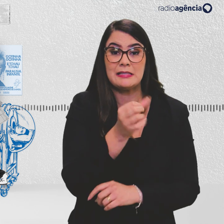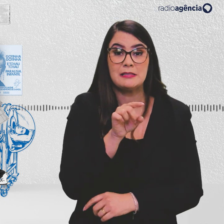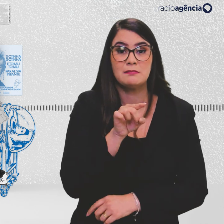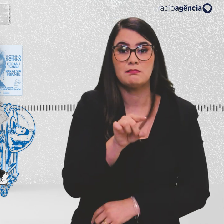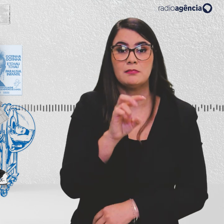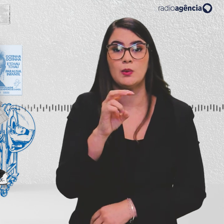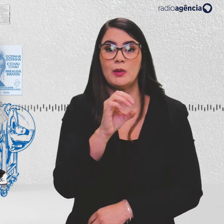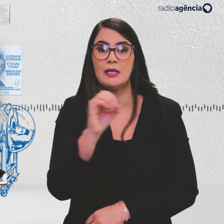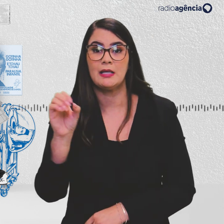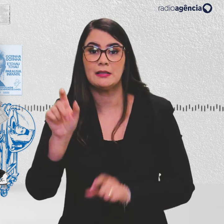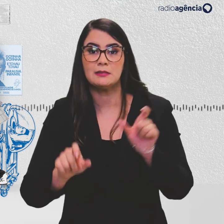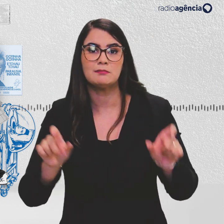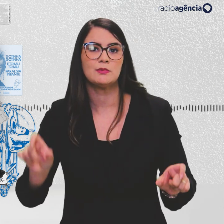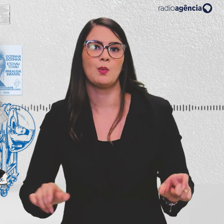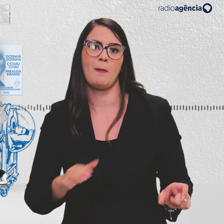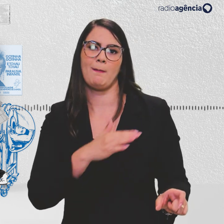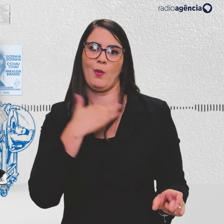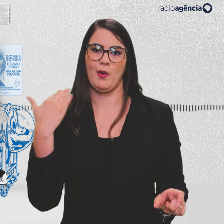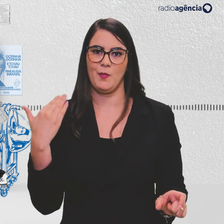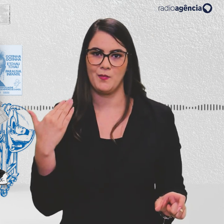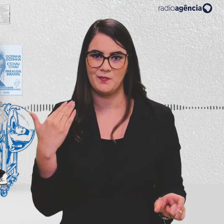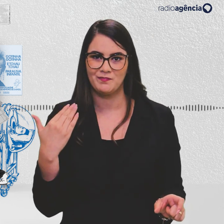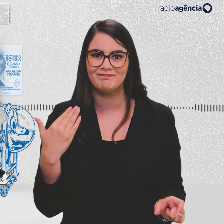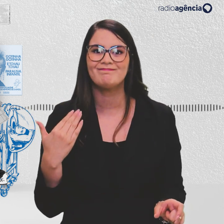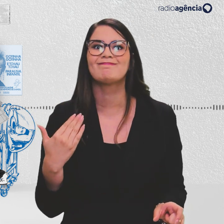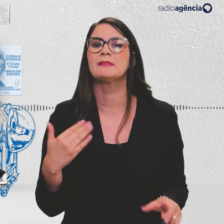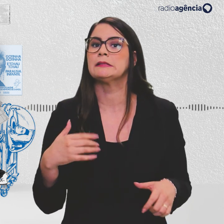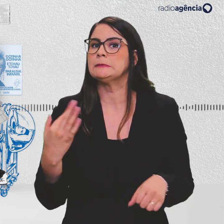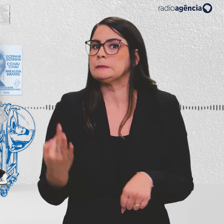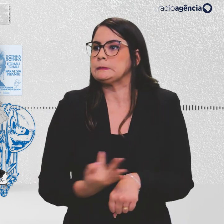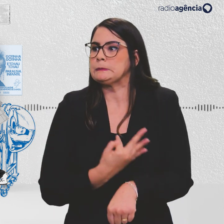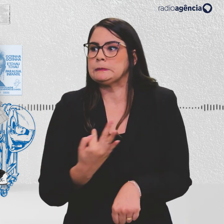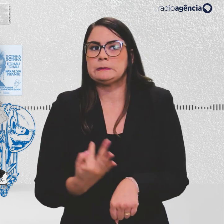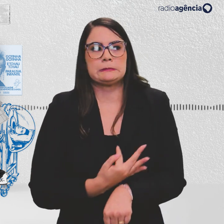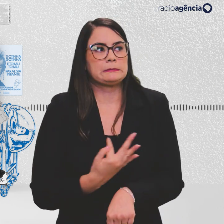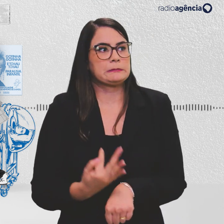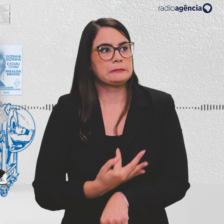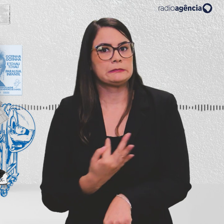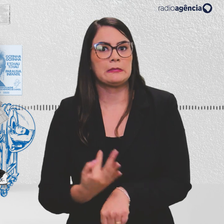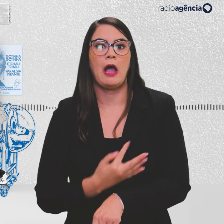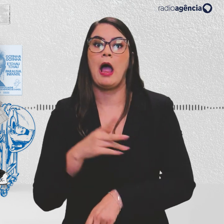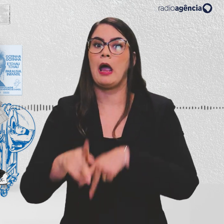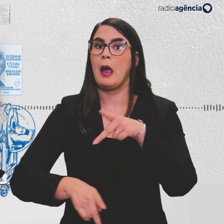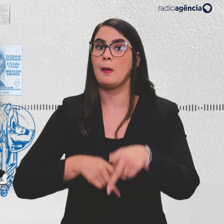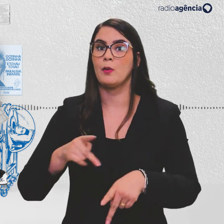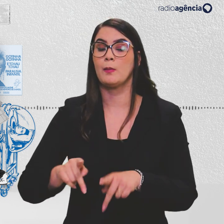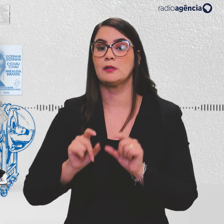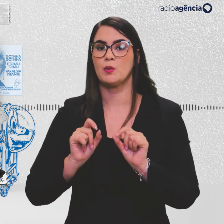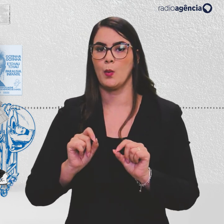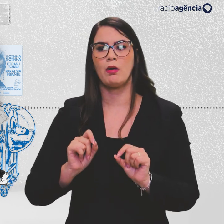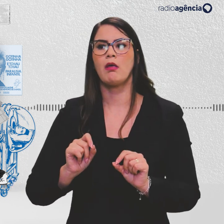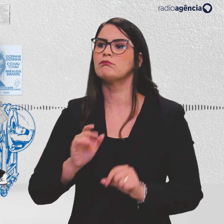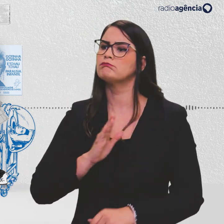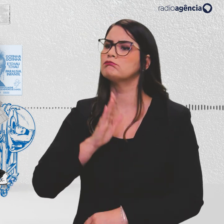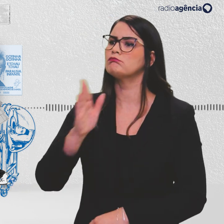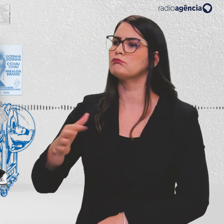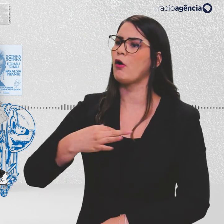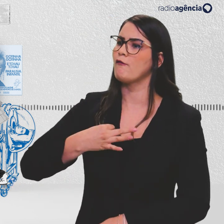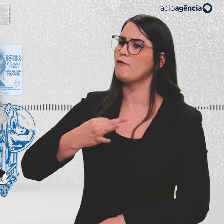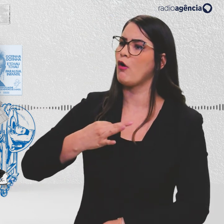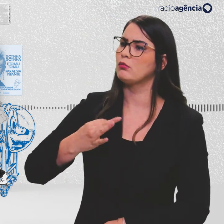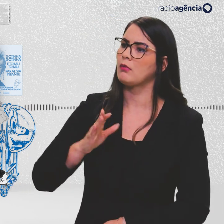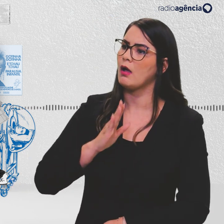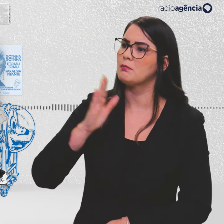.500 mortos. Com a corda apertando no pescoço, a população procurou voluntariamente os